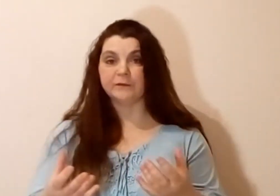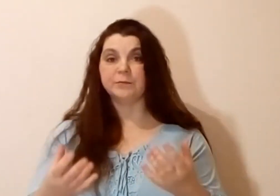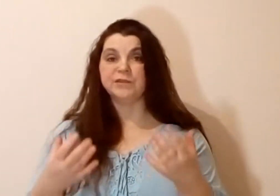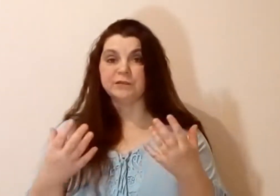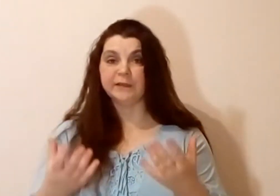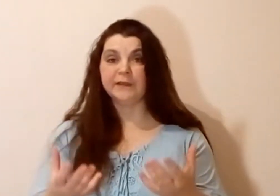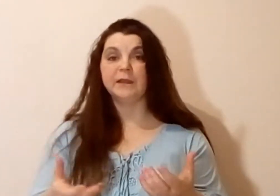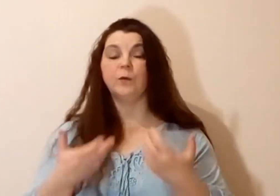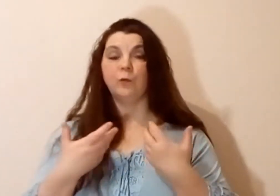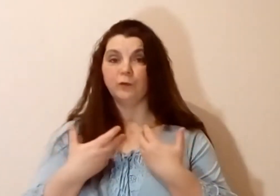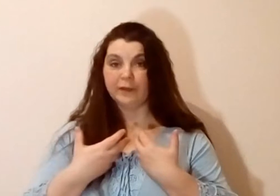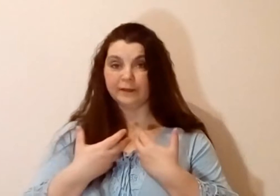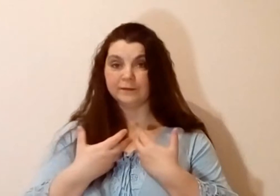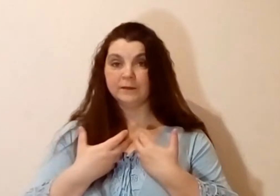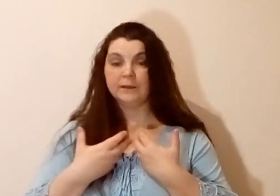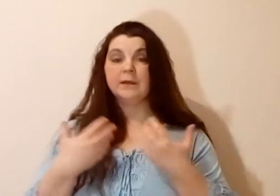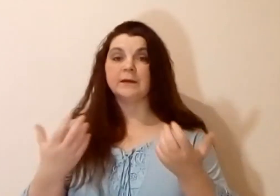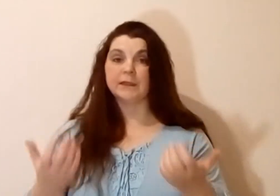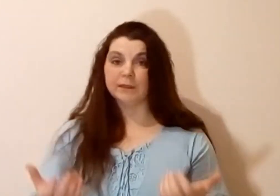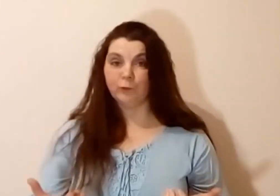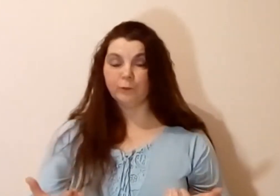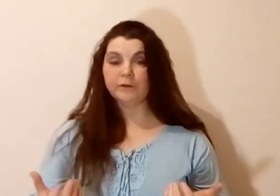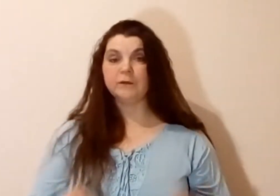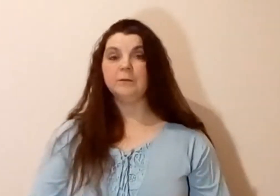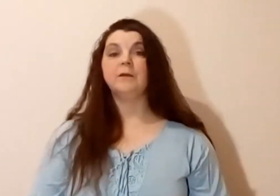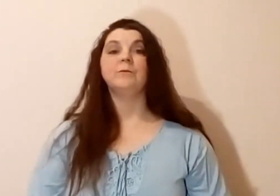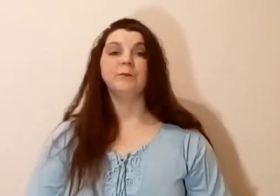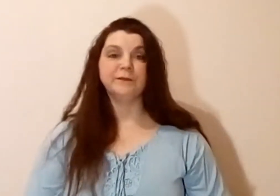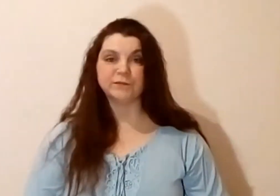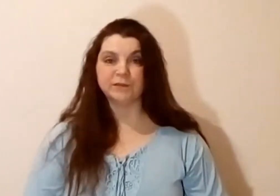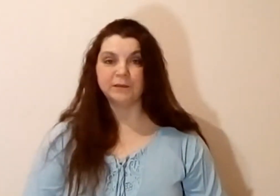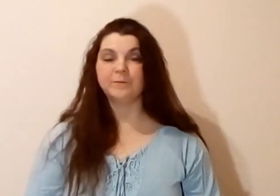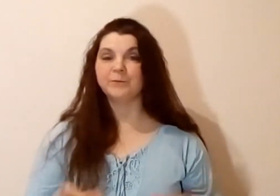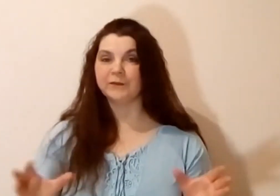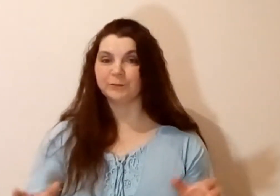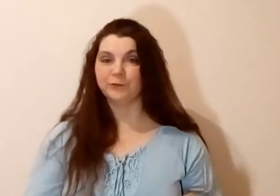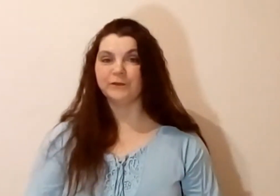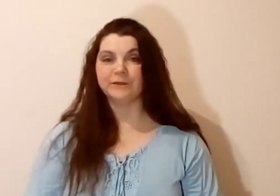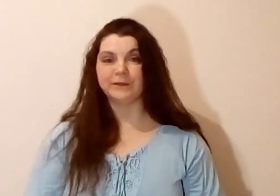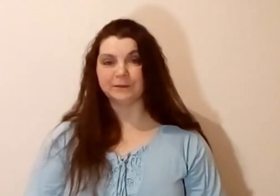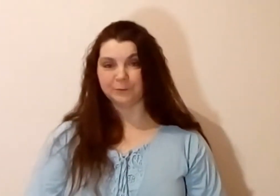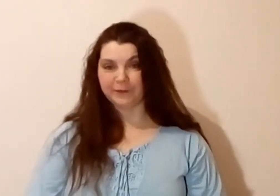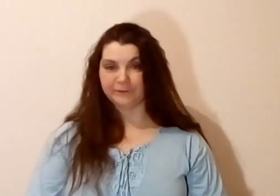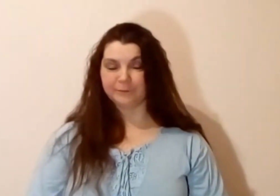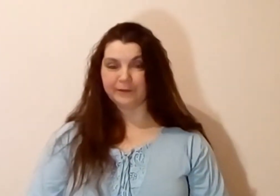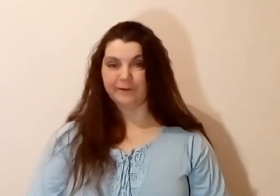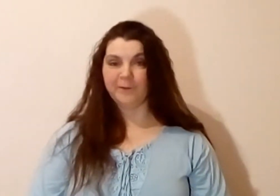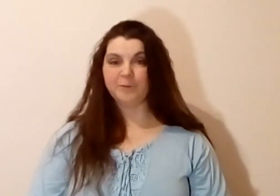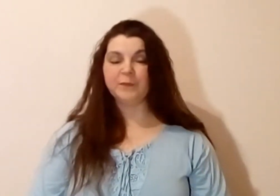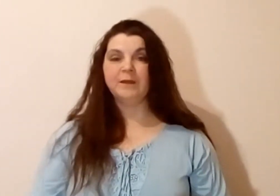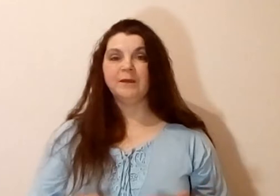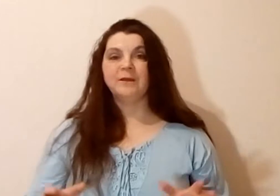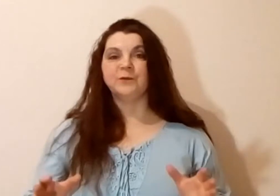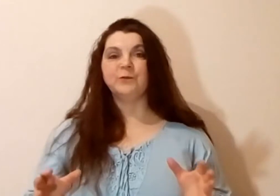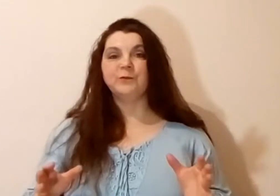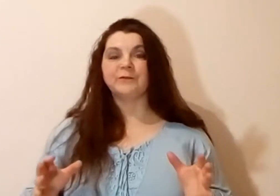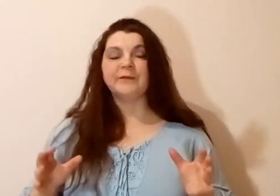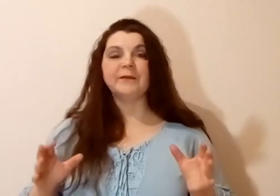впечатления о нас. Каким образом мы должны использовать это первое правило. Ну, наверное,